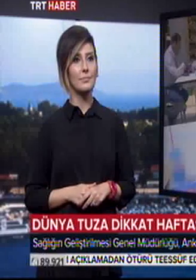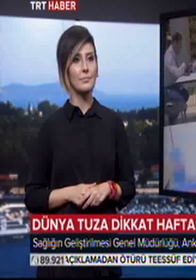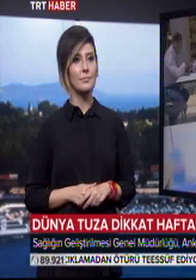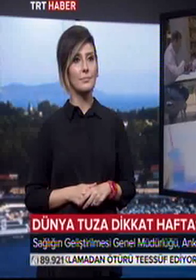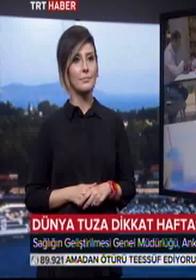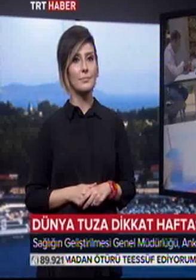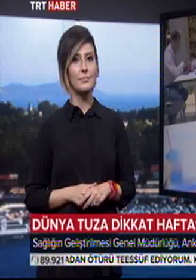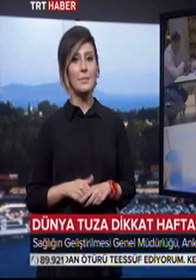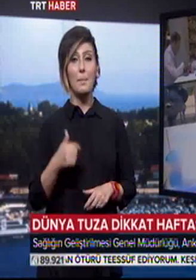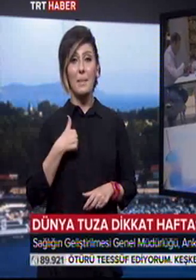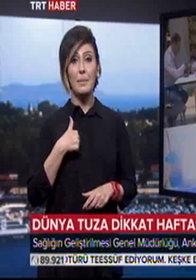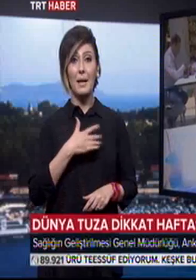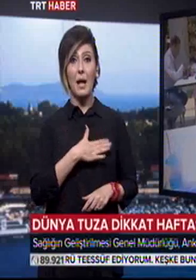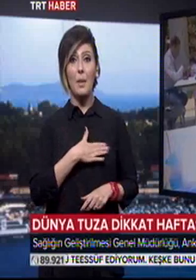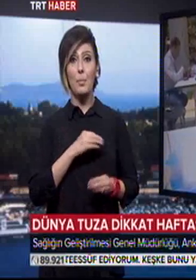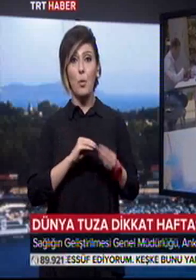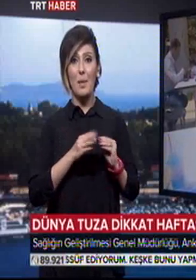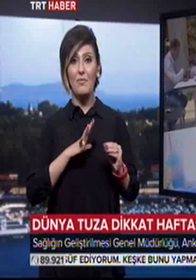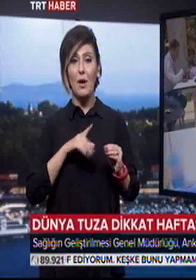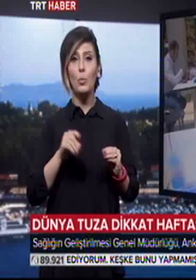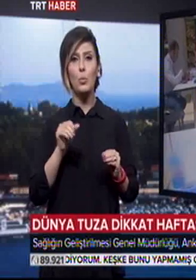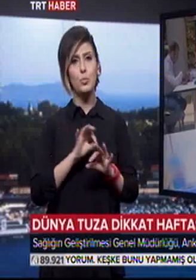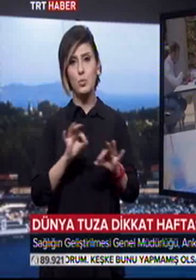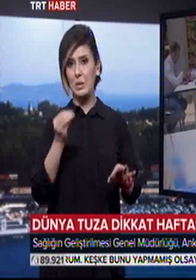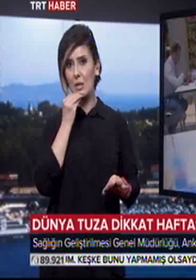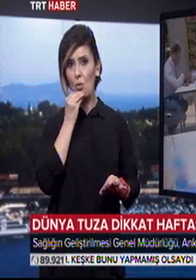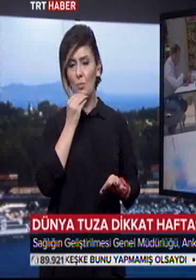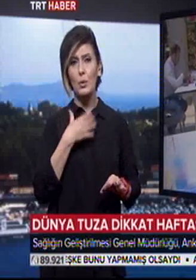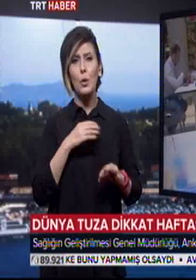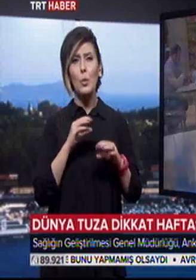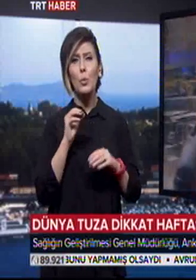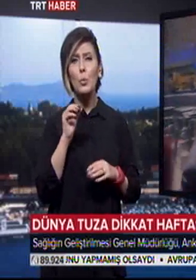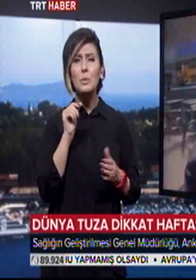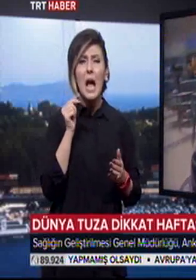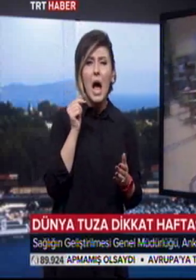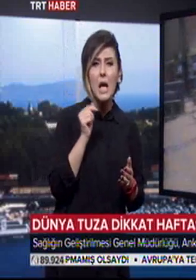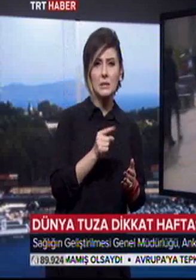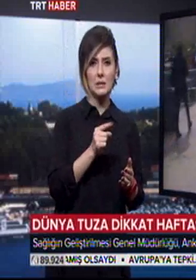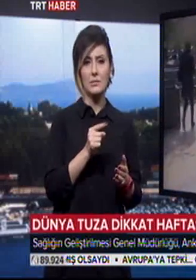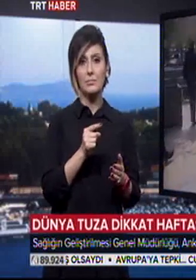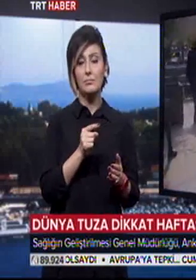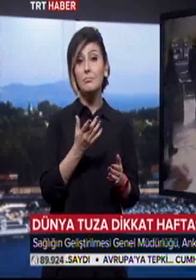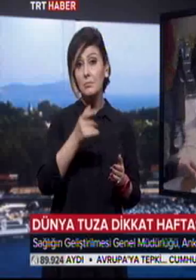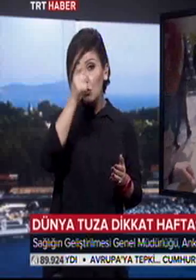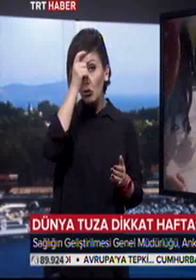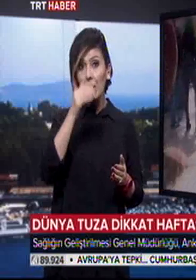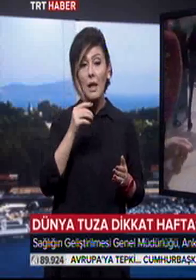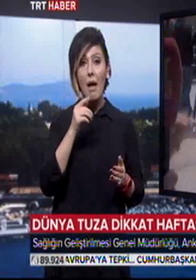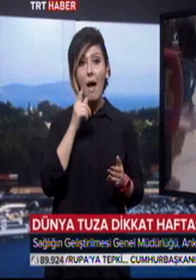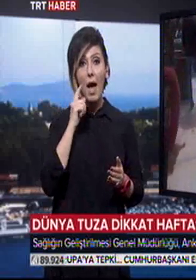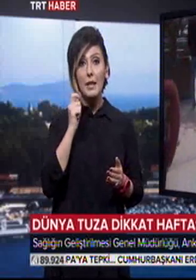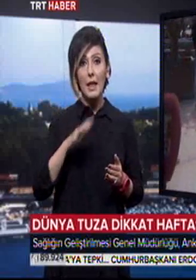Benim kalp rahatsızlığım var o yüzden tuzsuz yiyorum. Hiç tuz atmıyor. Yani çok az. Türk erkekleri genelde yemeğe